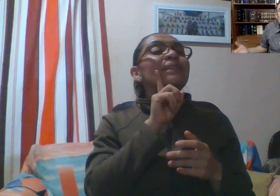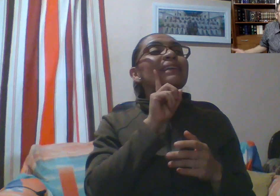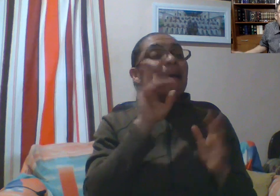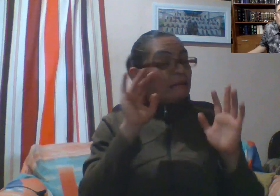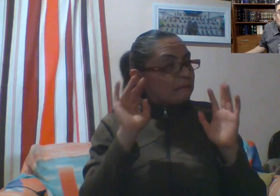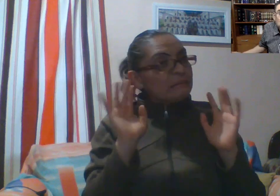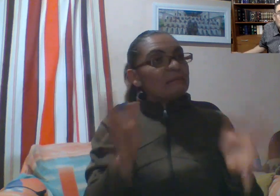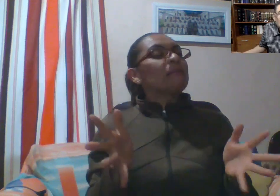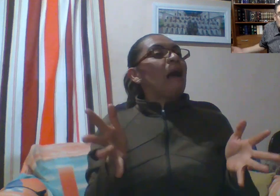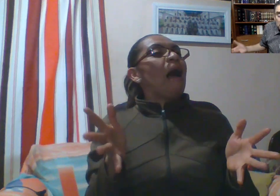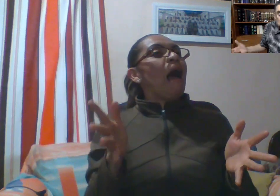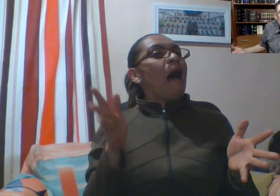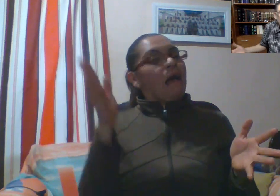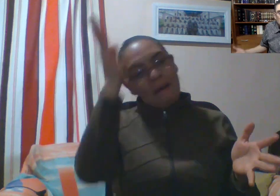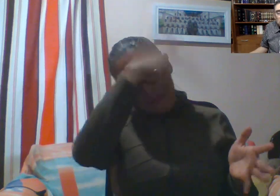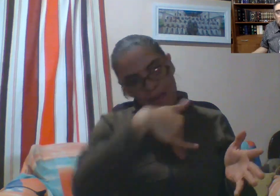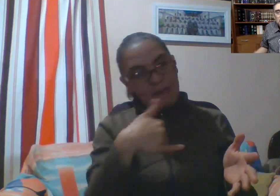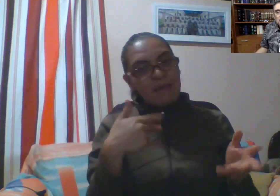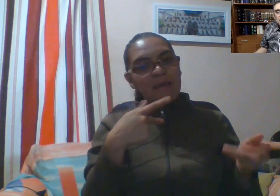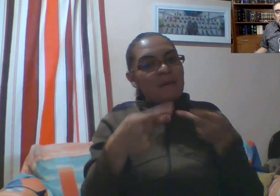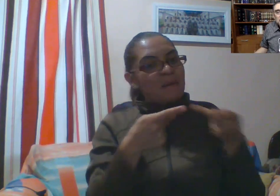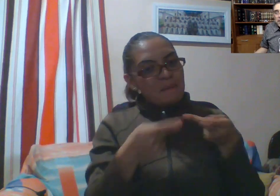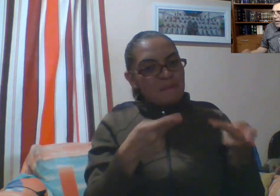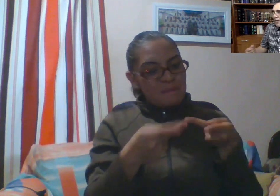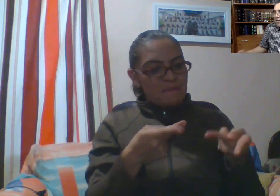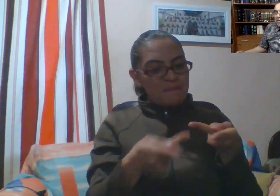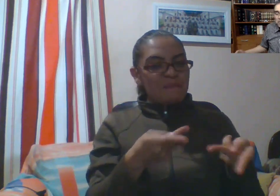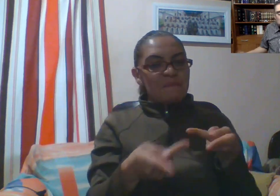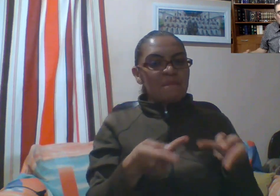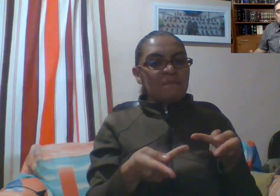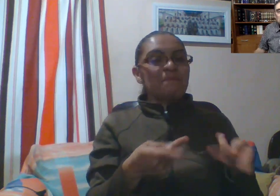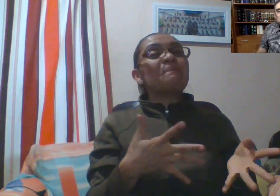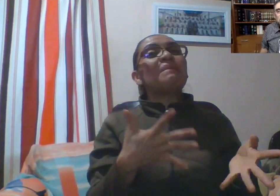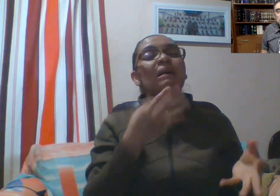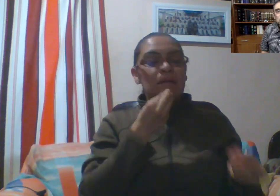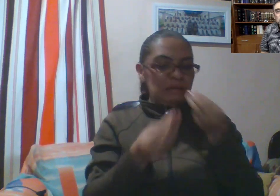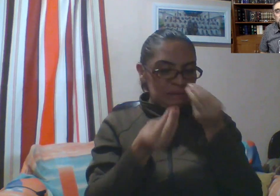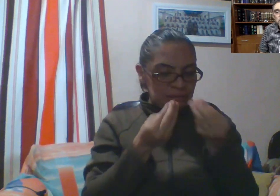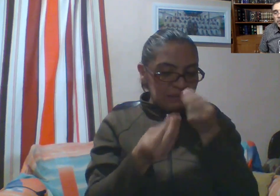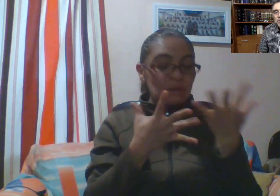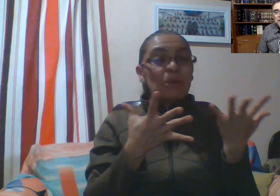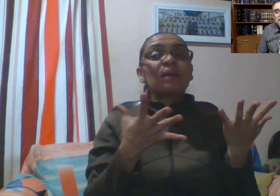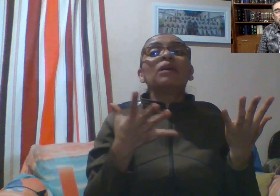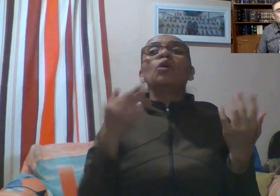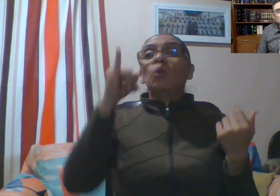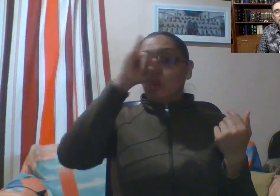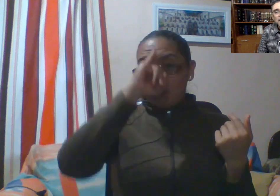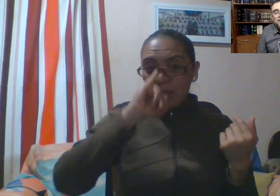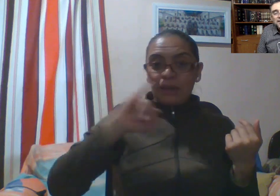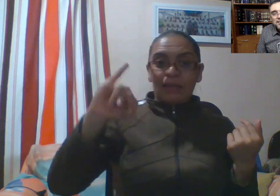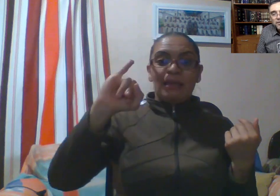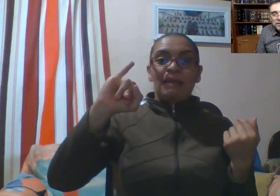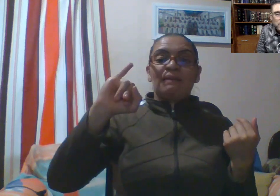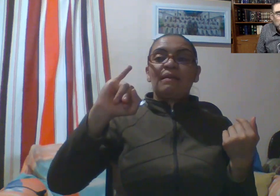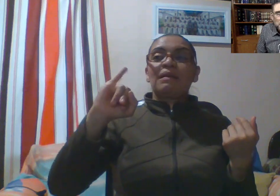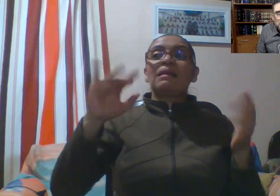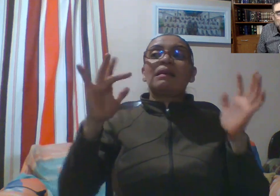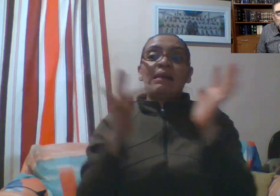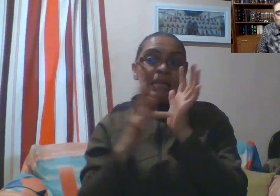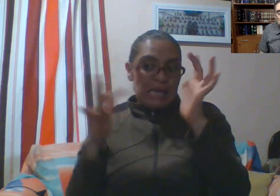Era rico, tenía empleado. Y vieja, a ver, ¿qué cocinamos? Ponte a asar unos chiles. Yo estoy diciendo porque soy de